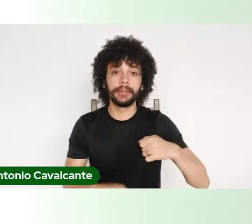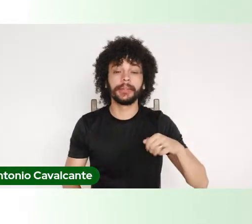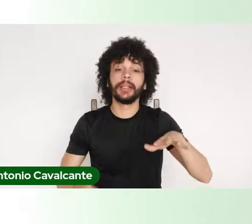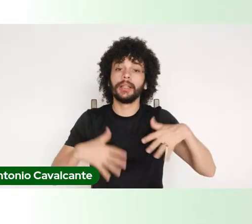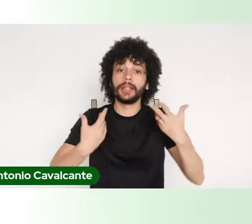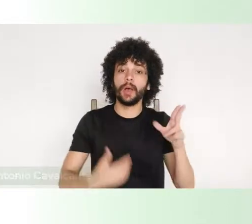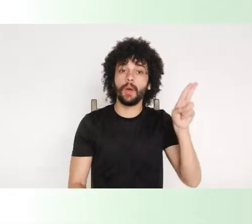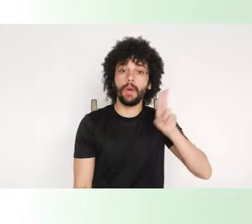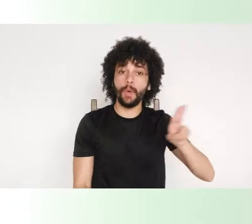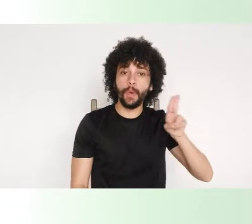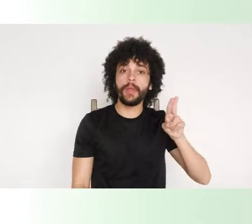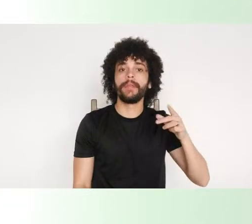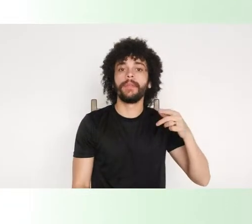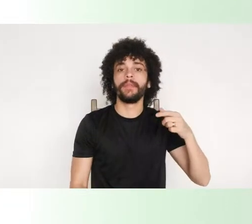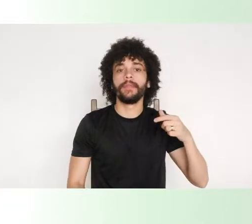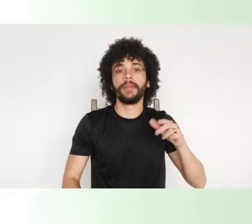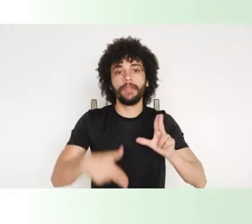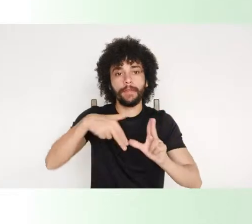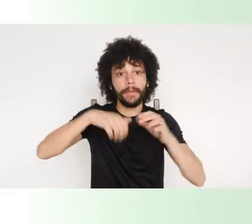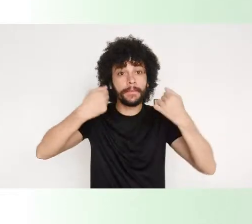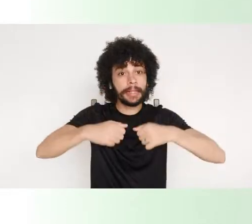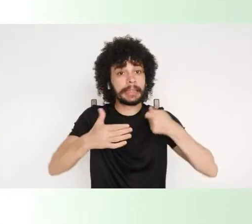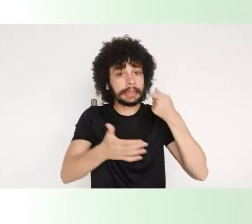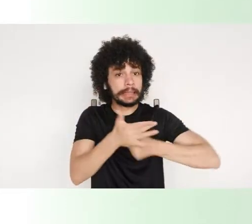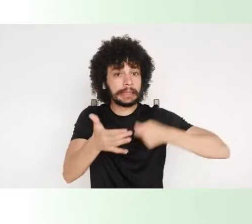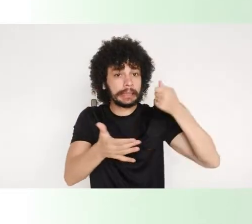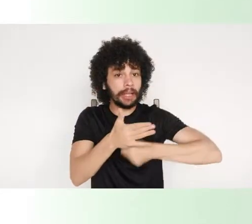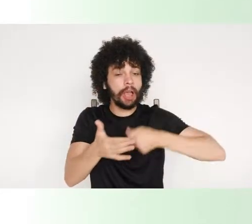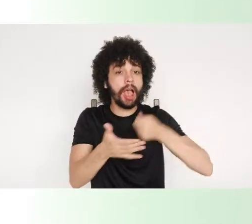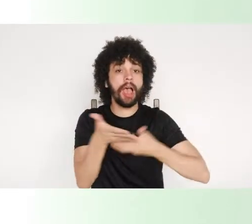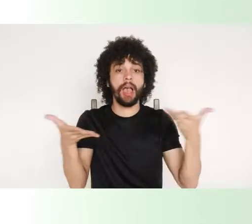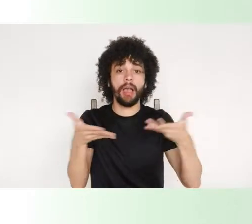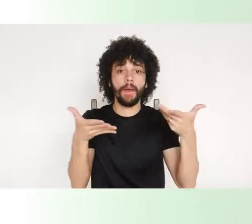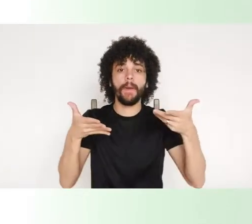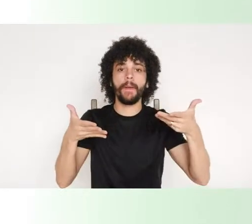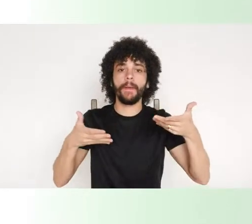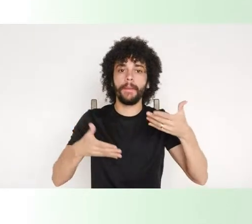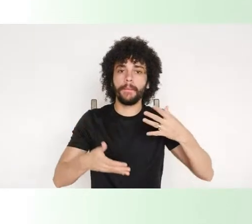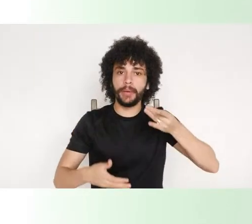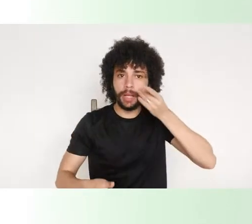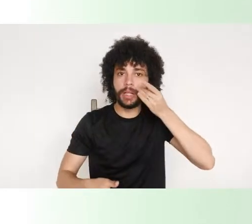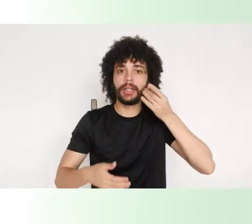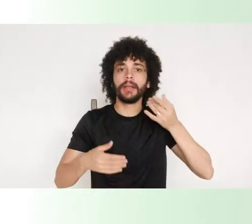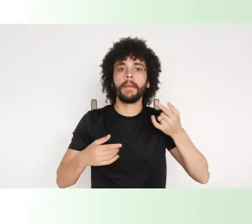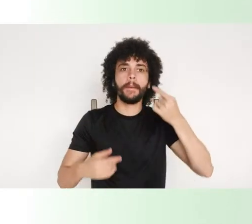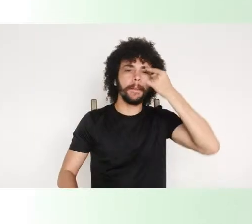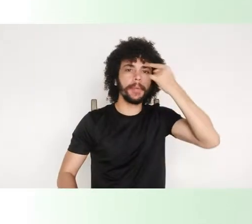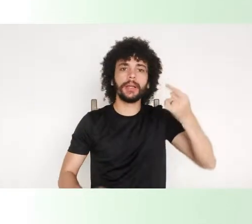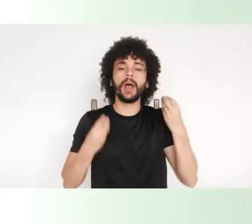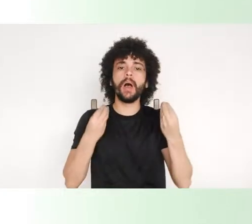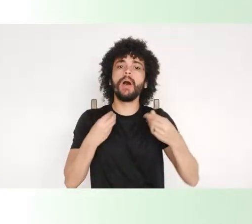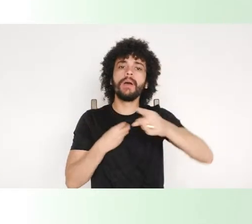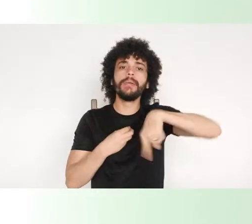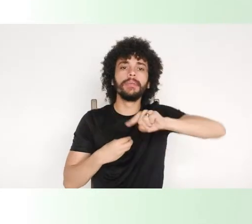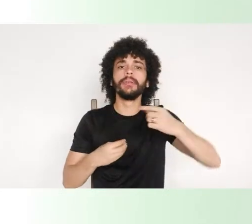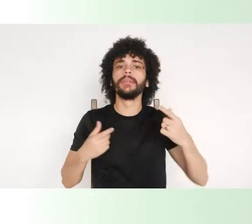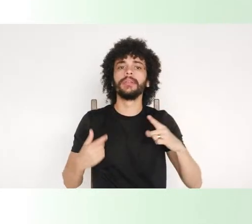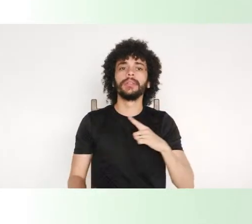pensar o seu tempo presente, a Unifespa tem que pensar como nós estamos